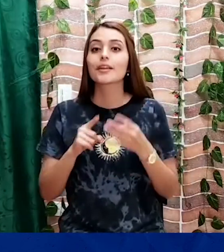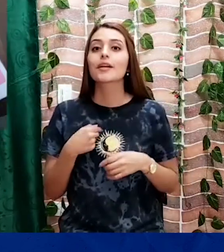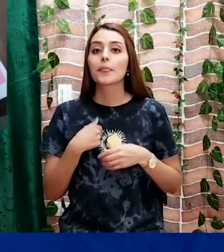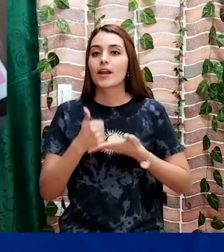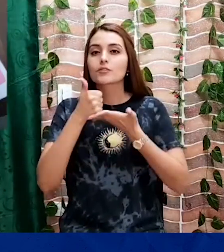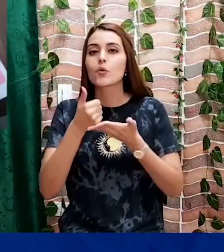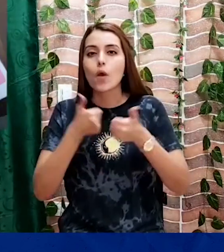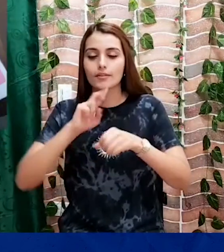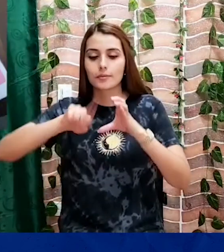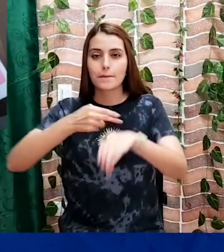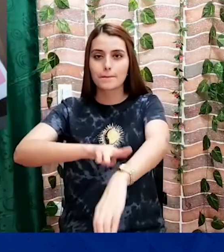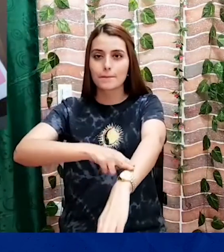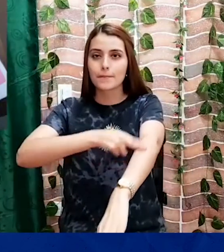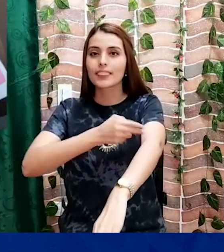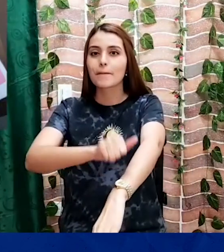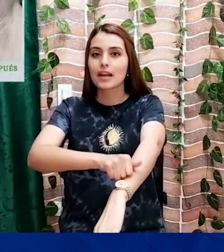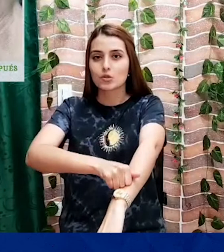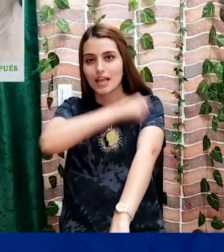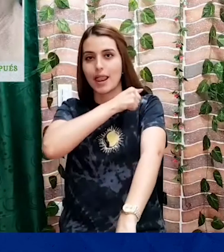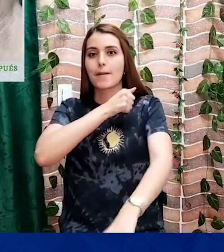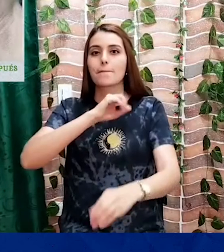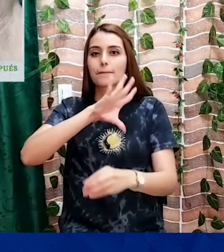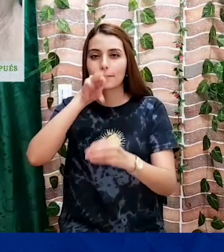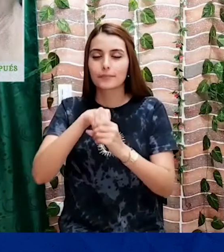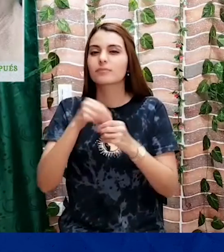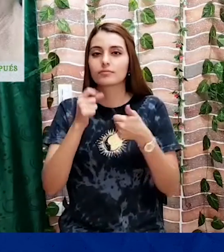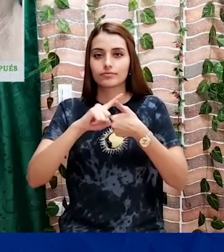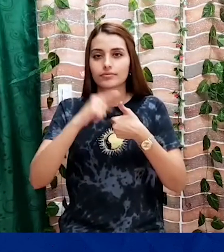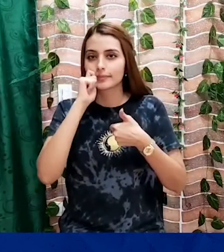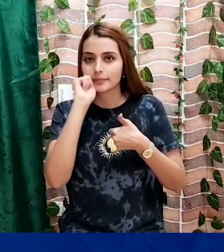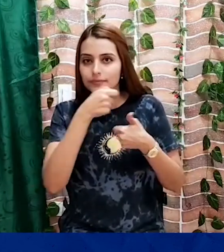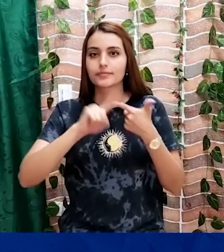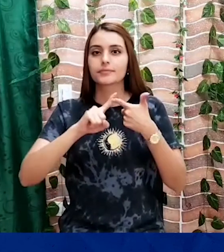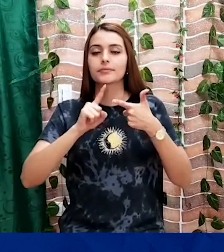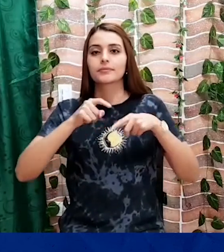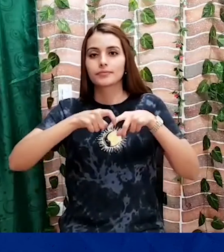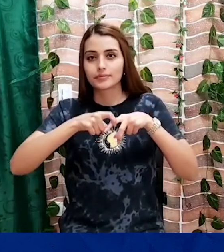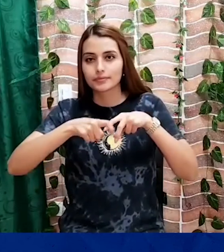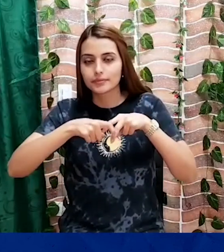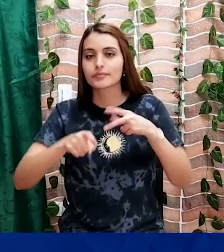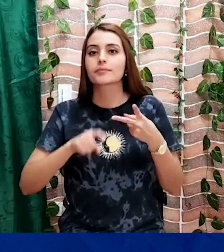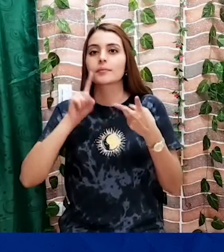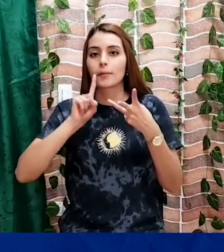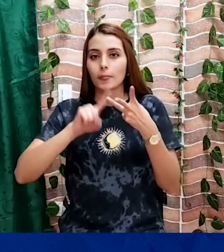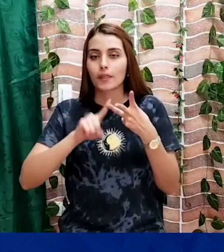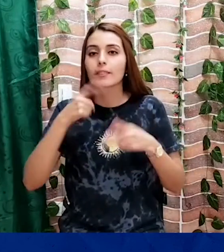mejorar tu salud. También tenemos la depilación con cera en puntos como el bigote, piernas,